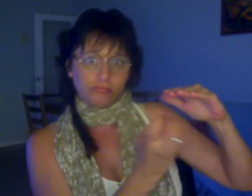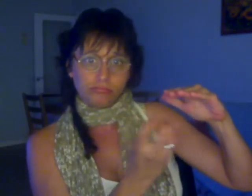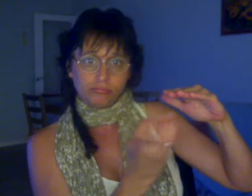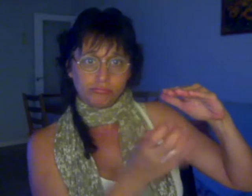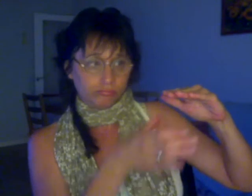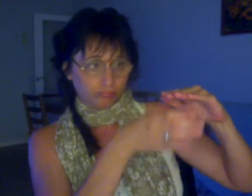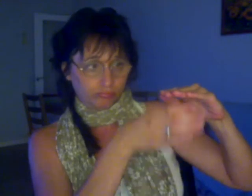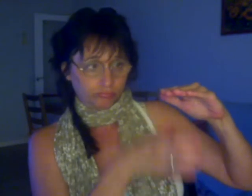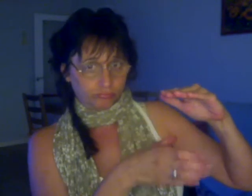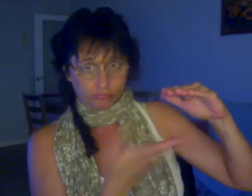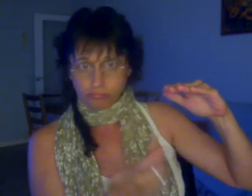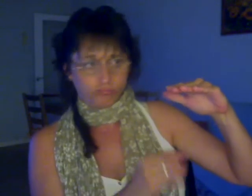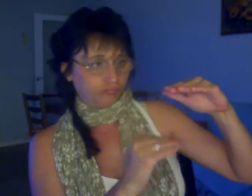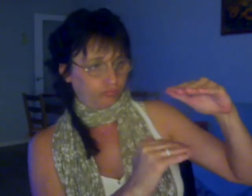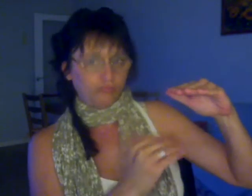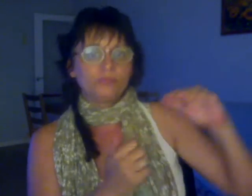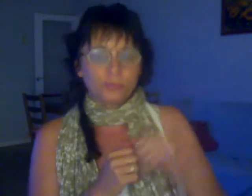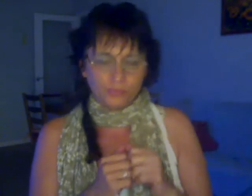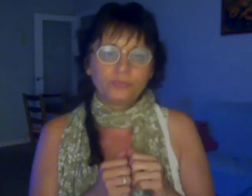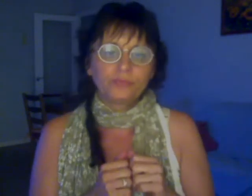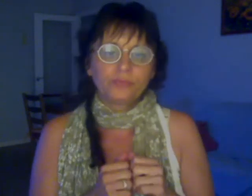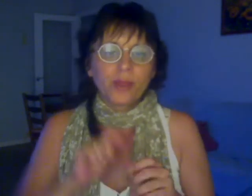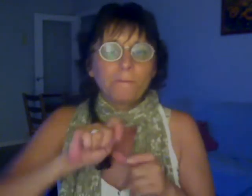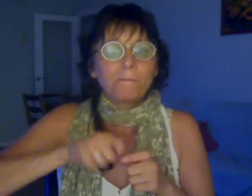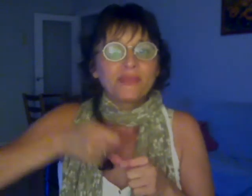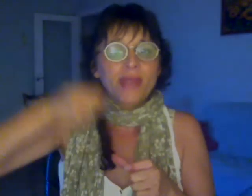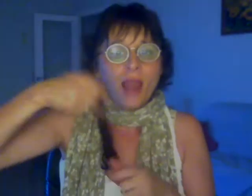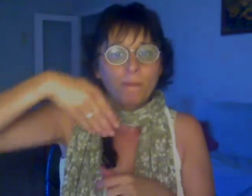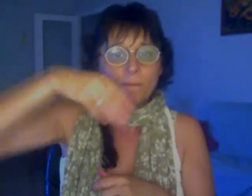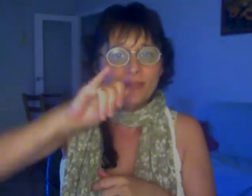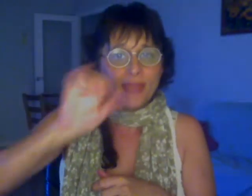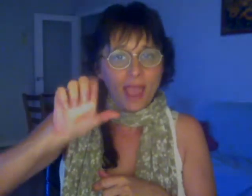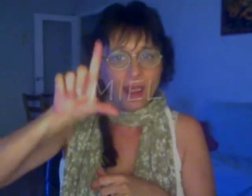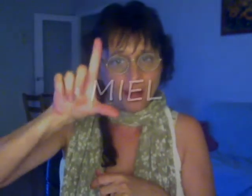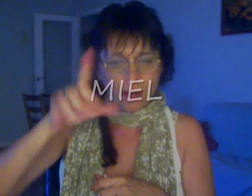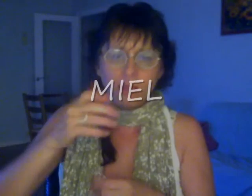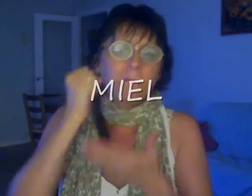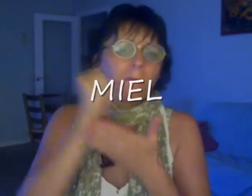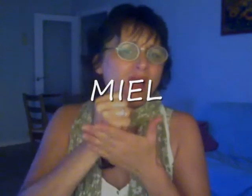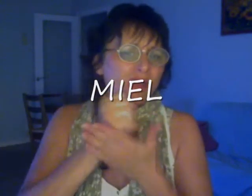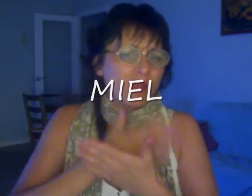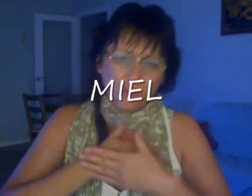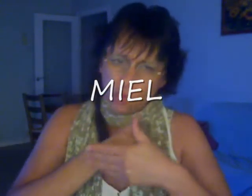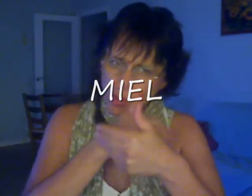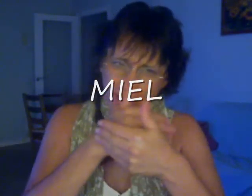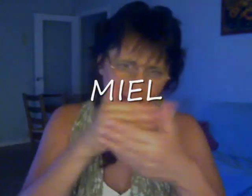y 6 Mucha suerte y hasta el próximo martes Bueno, ¿qué tal? ¿Los números coinciden con los suyos? Sí, todos